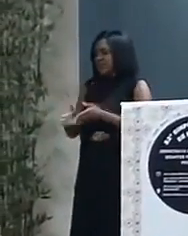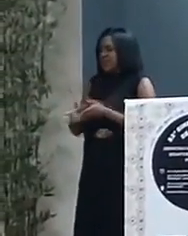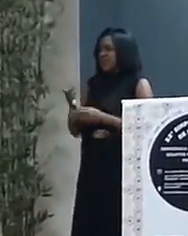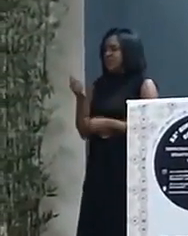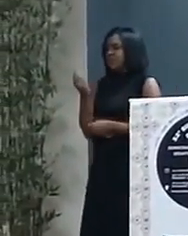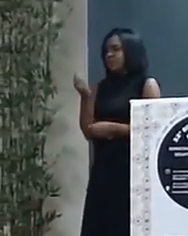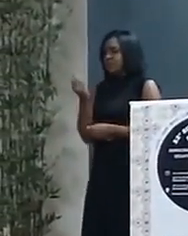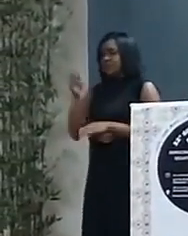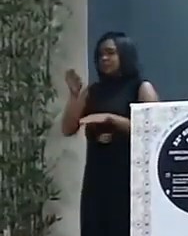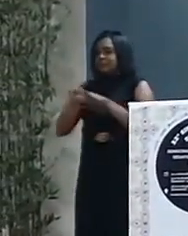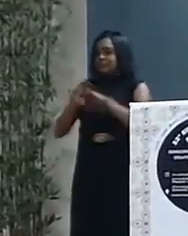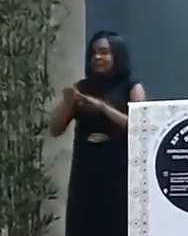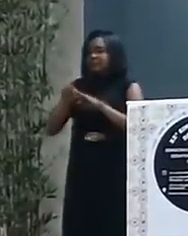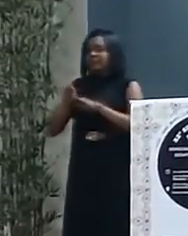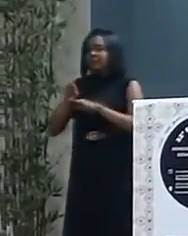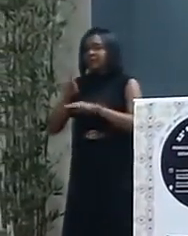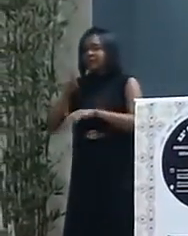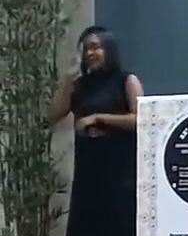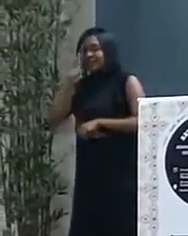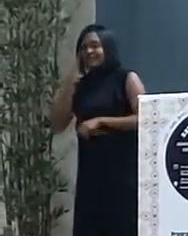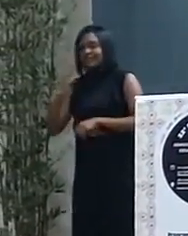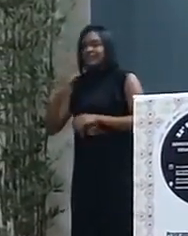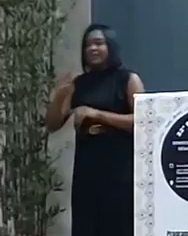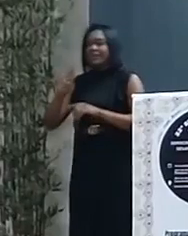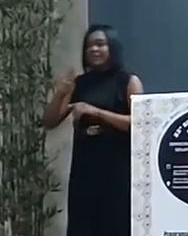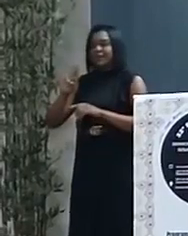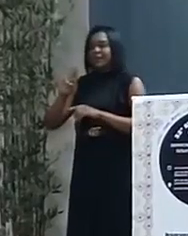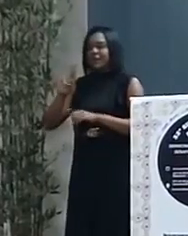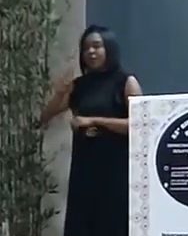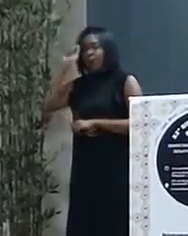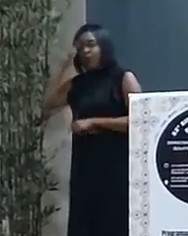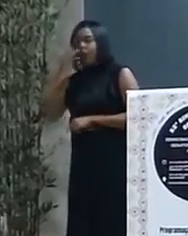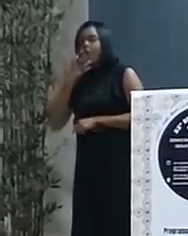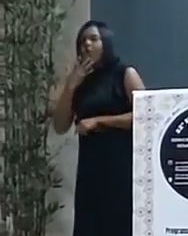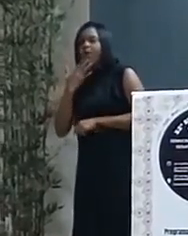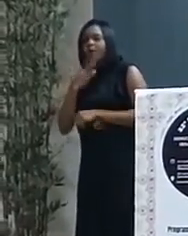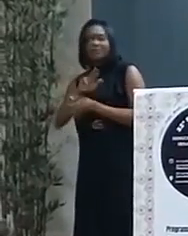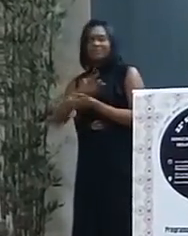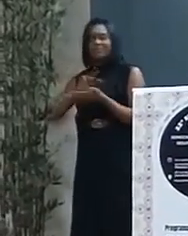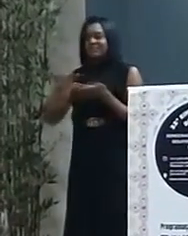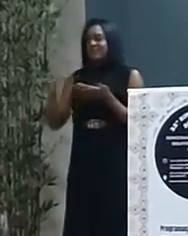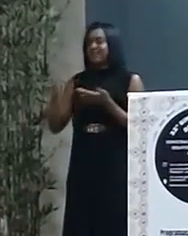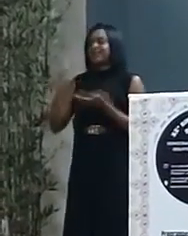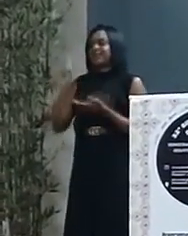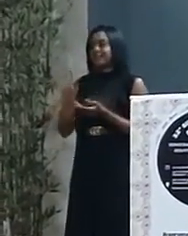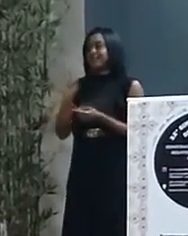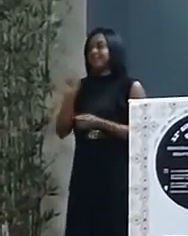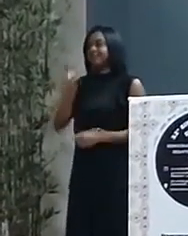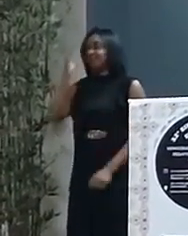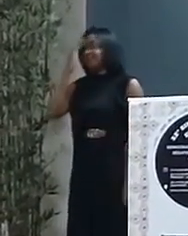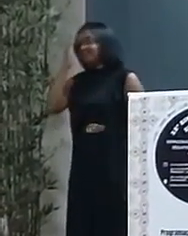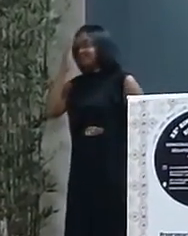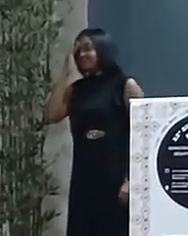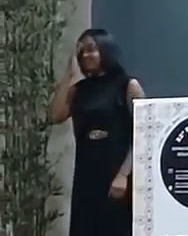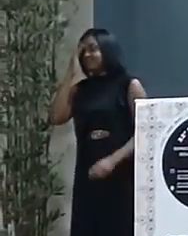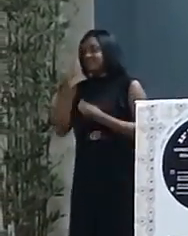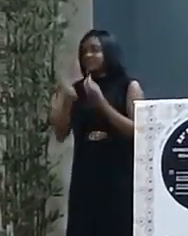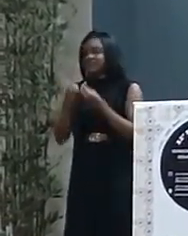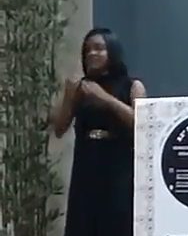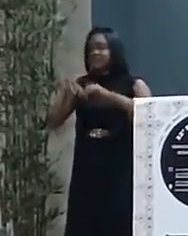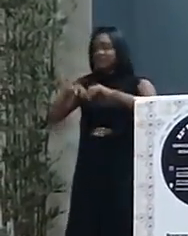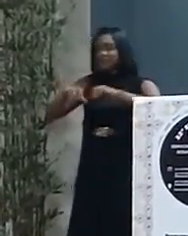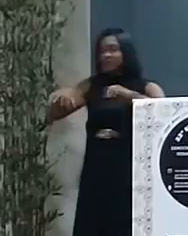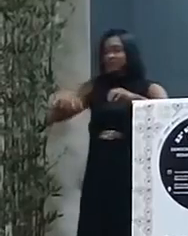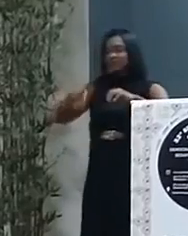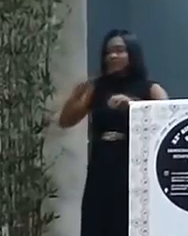social, gênero, raça e etnia. Aceitar que a história da humanidade possa ser entendida como dividida entre aqueles